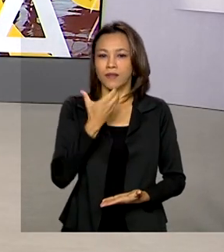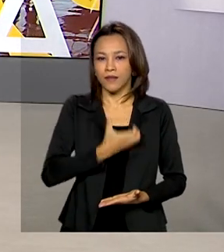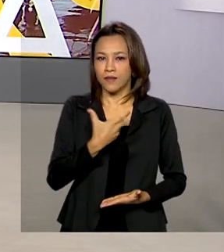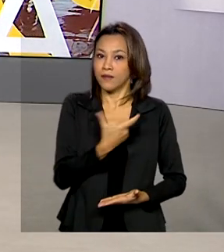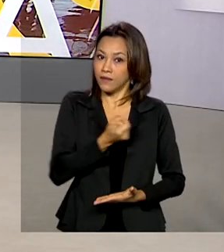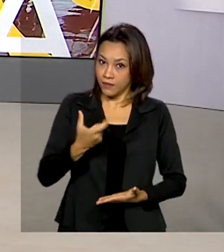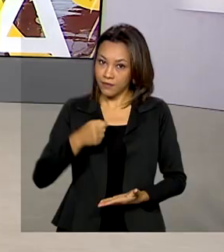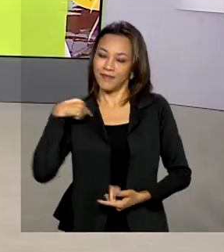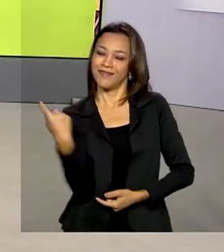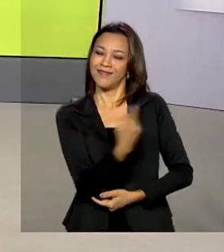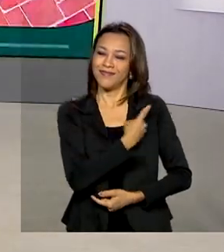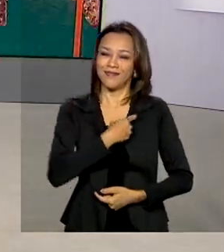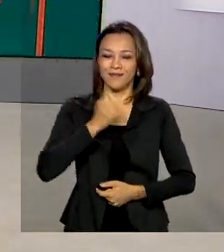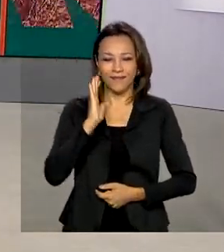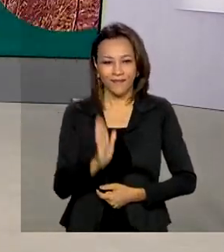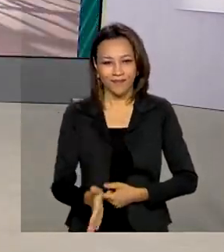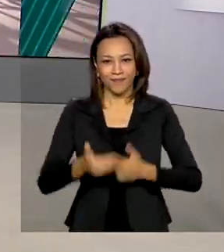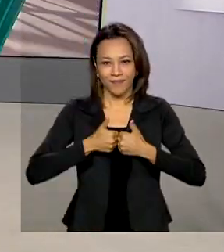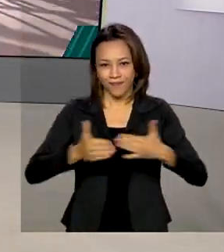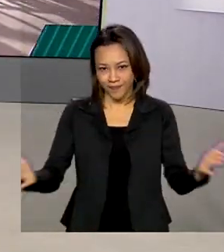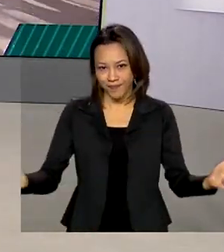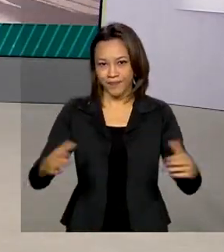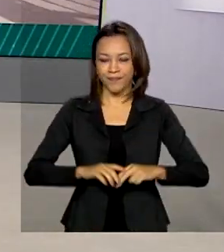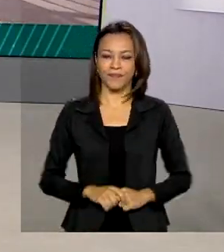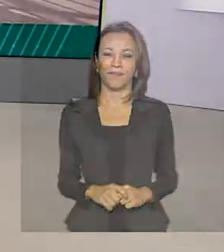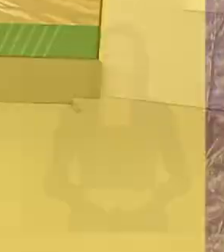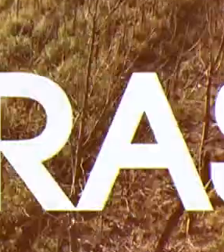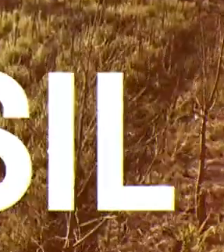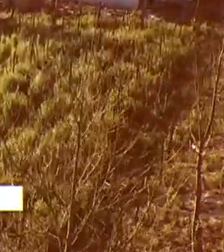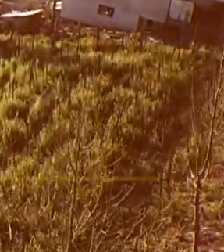de 2020. O Brasil em Dia começa agora.